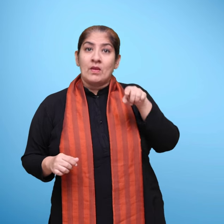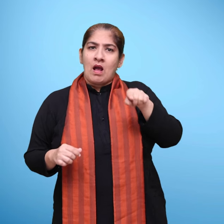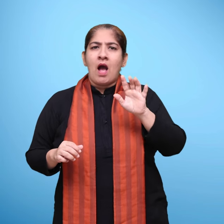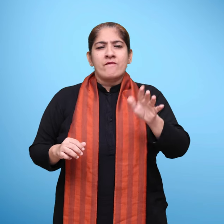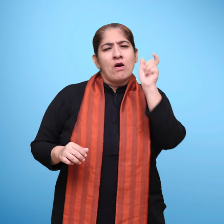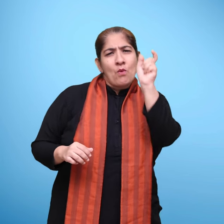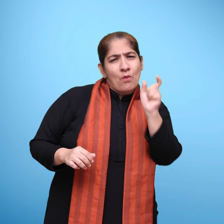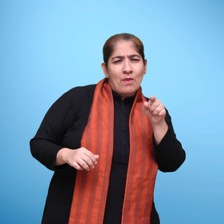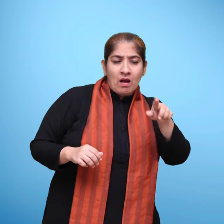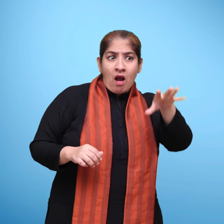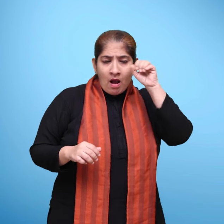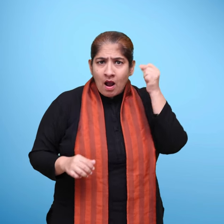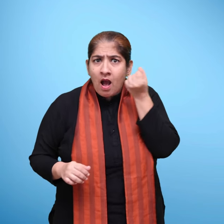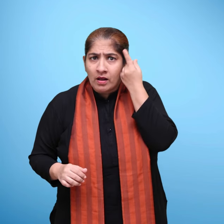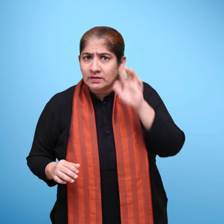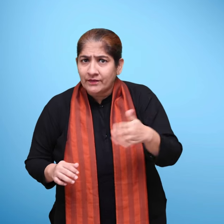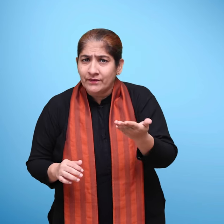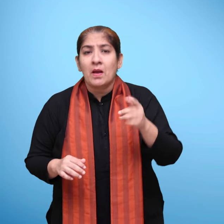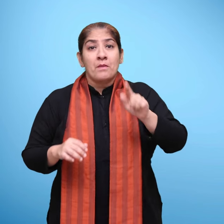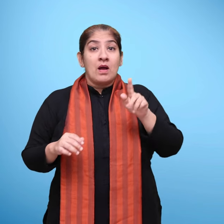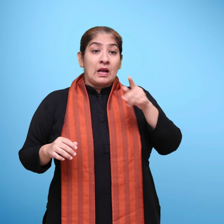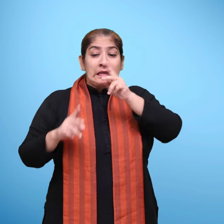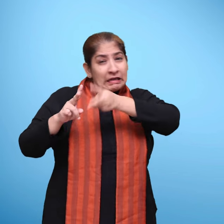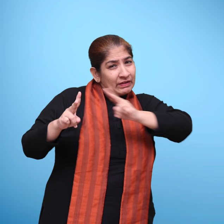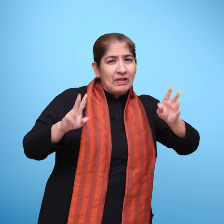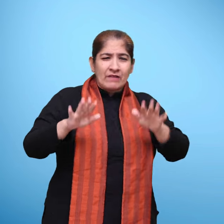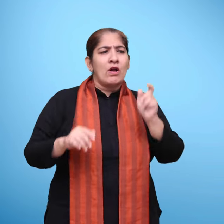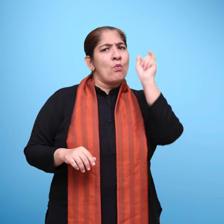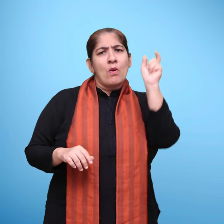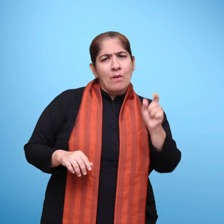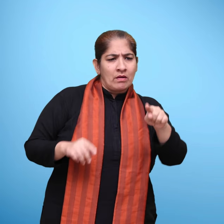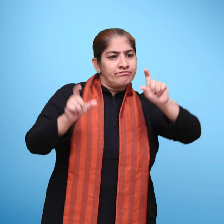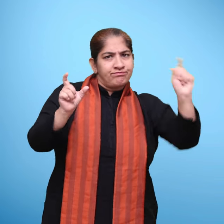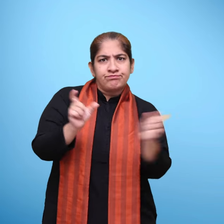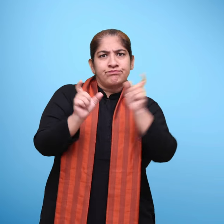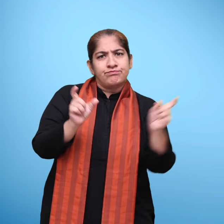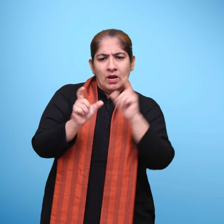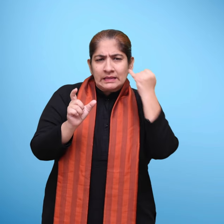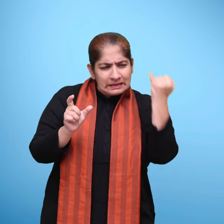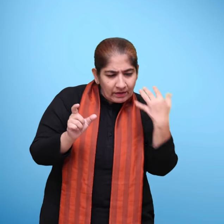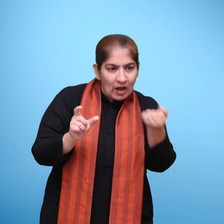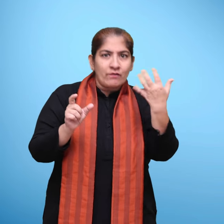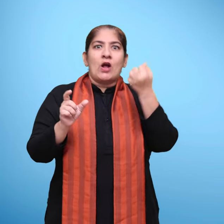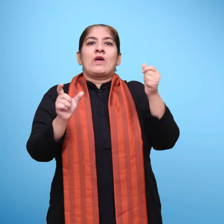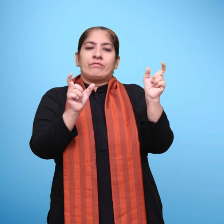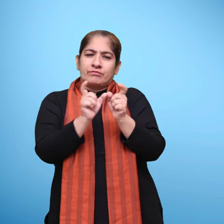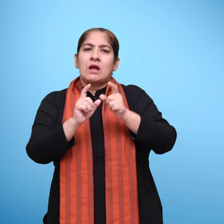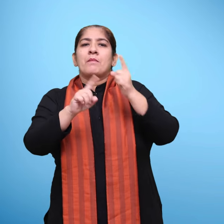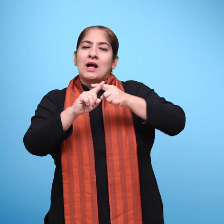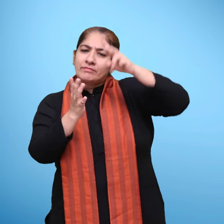एवं उनकी मात्राओं की पहचान करना शब्दों का दूसरा साथी खोजना लिखना और पढ़कर सुनाना